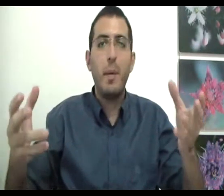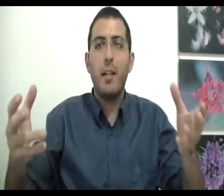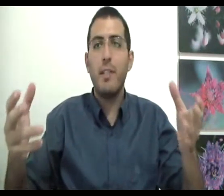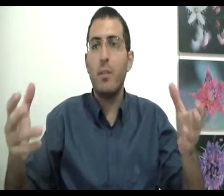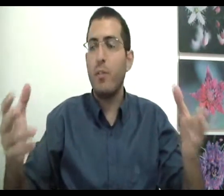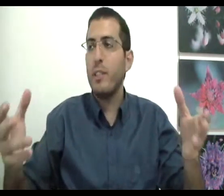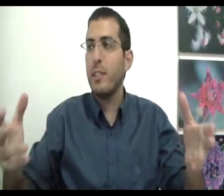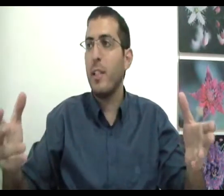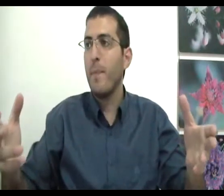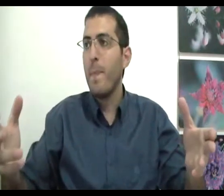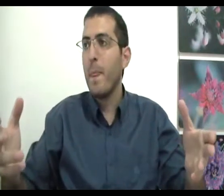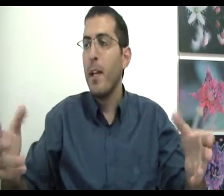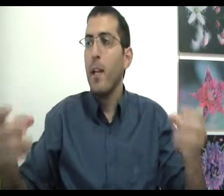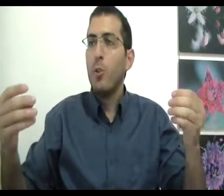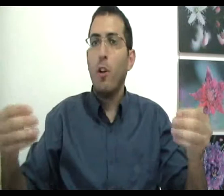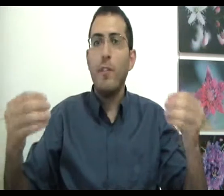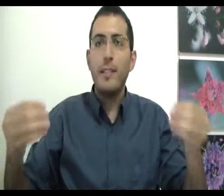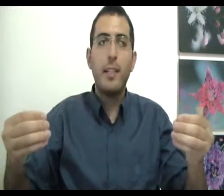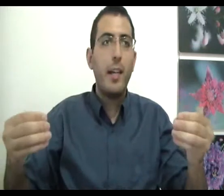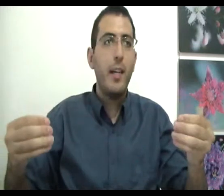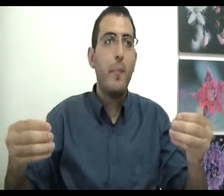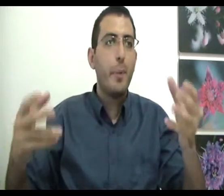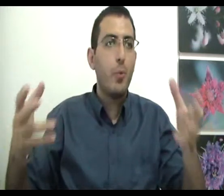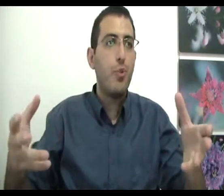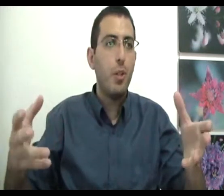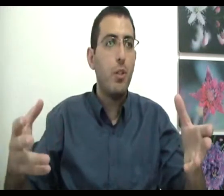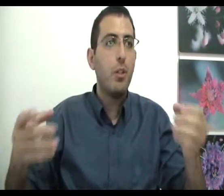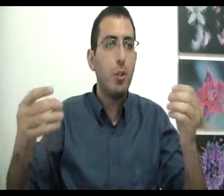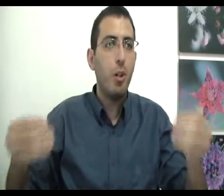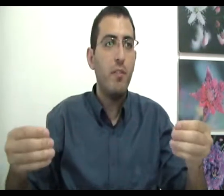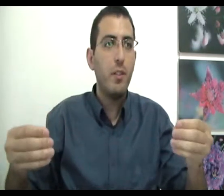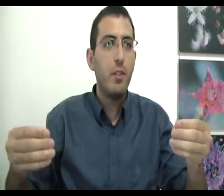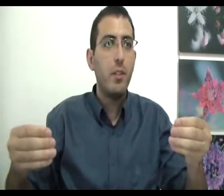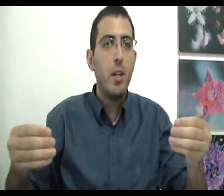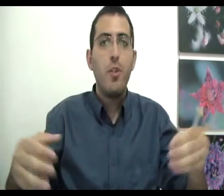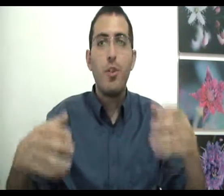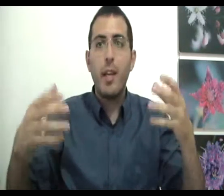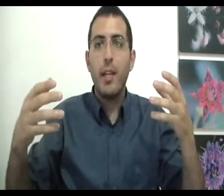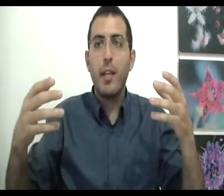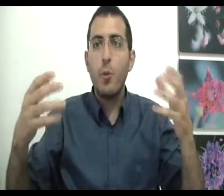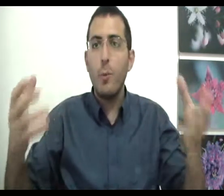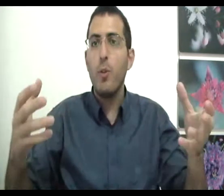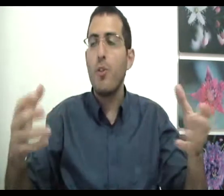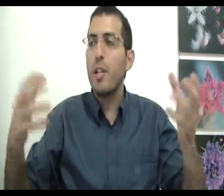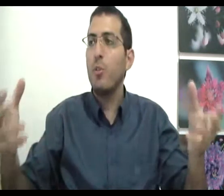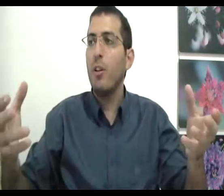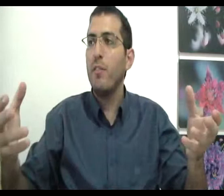מה הכוונה טוב נצחי טוב נצחי פירושו טוב שקיומו של הטוב